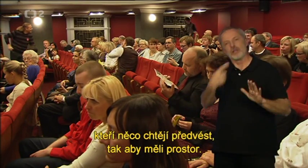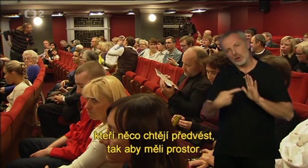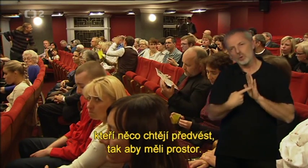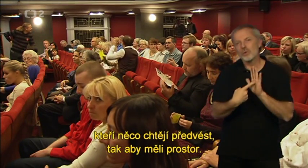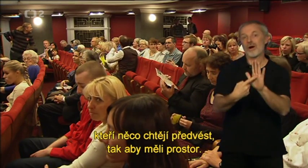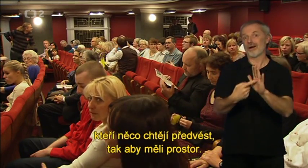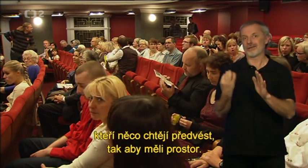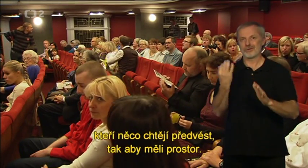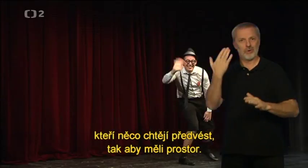tak aby měli prostor.